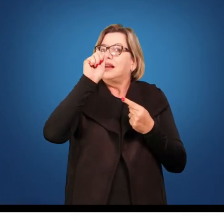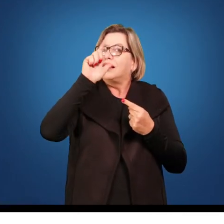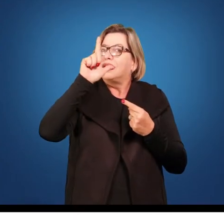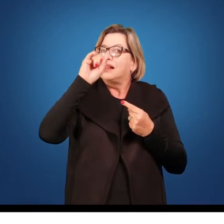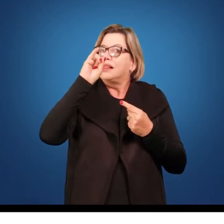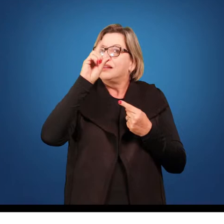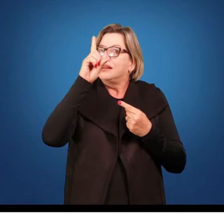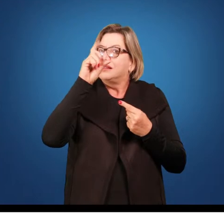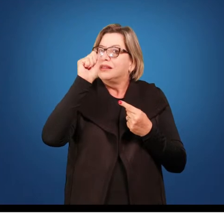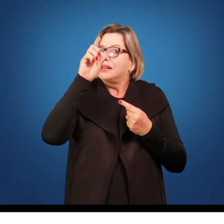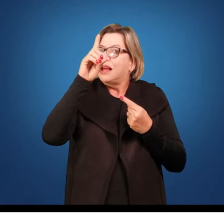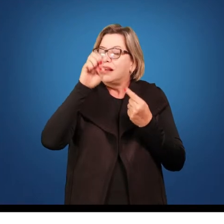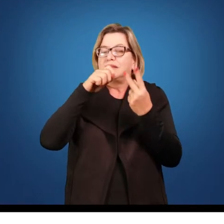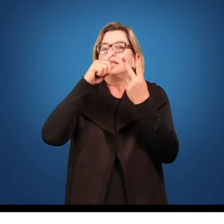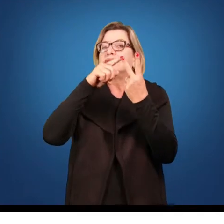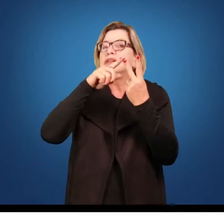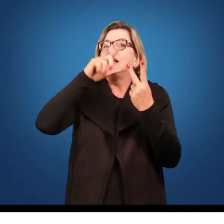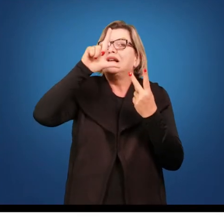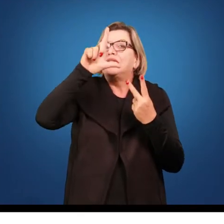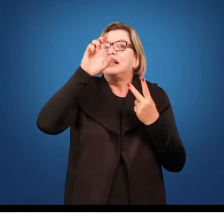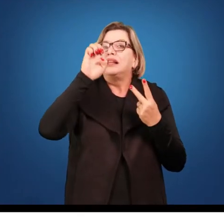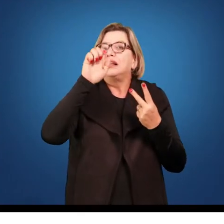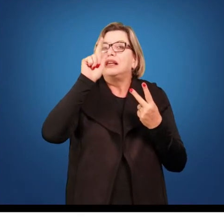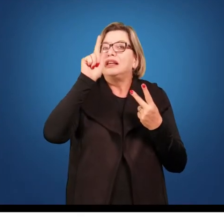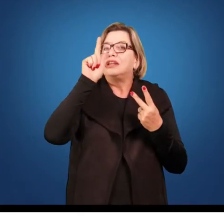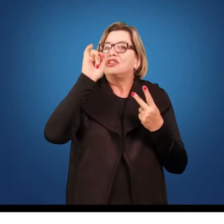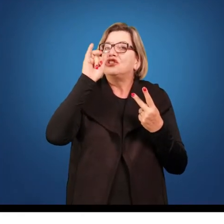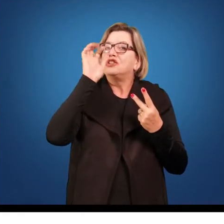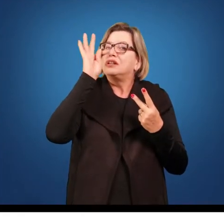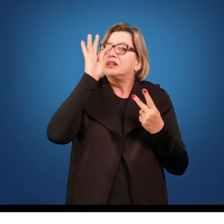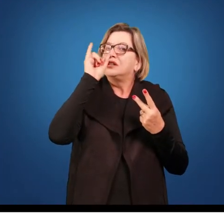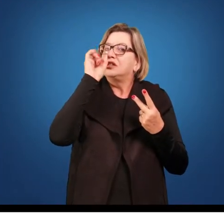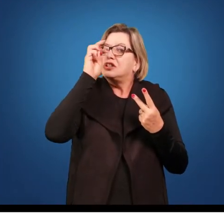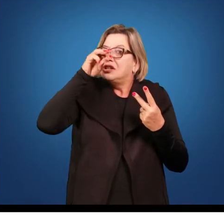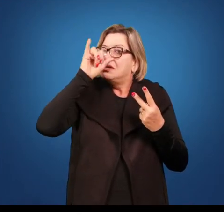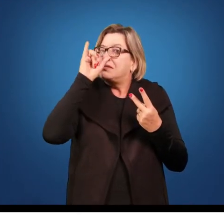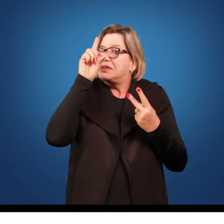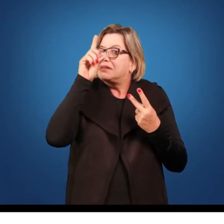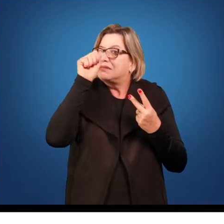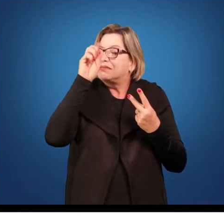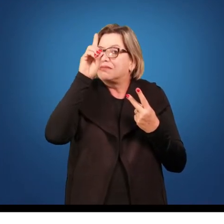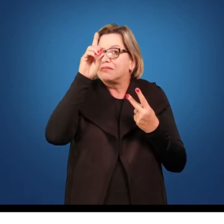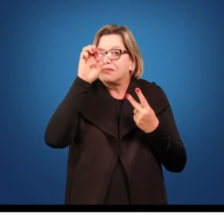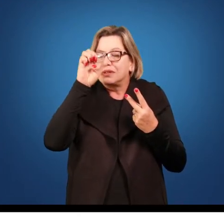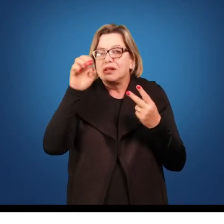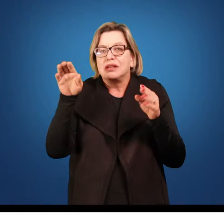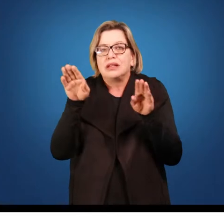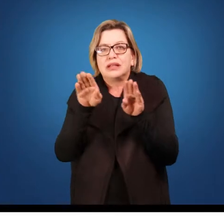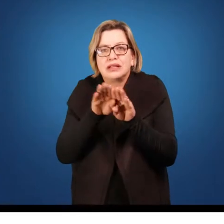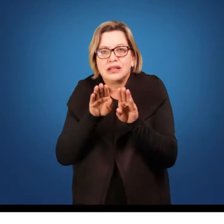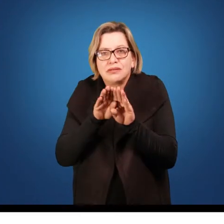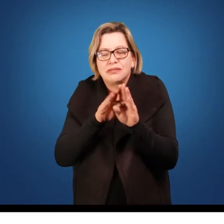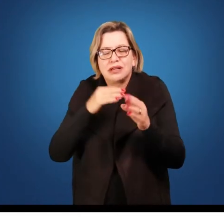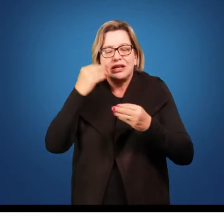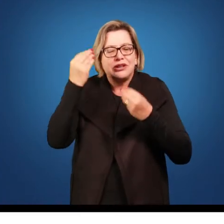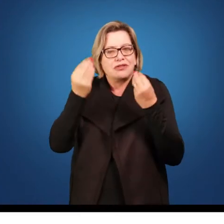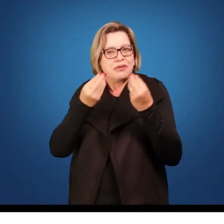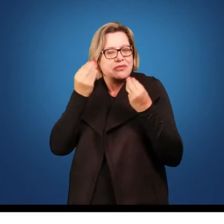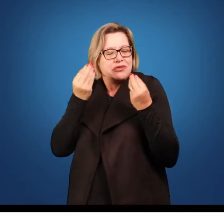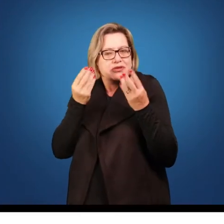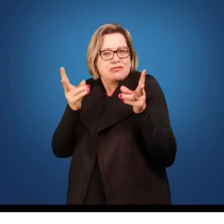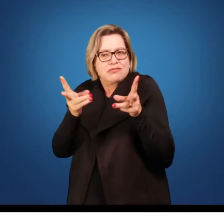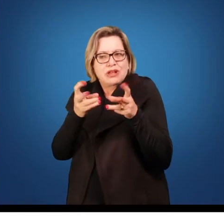política instalada no nosso país, novos fenômenos políticos surgindo, como por exemplo a judicialização